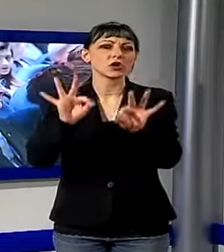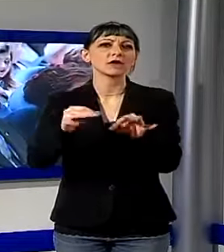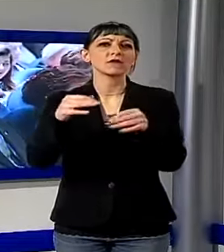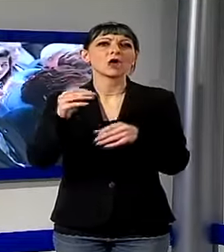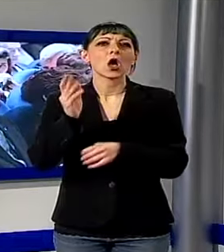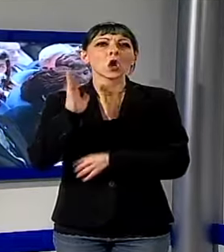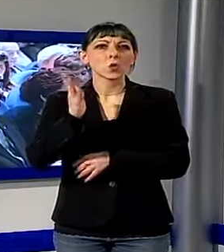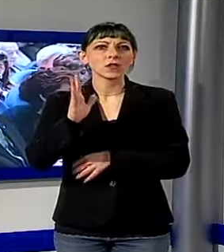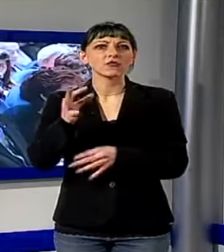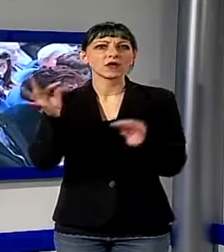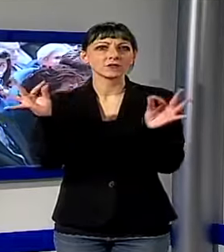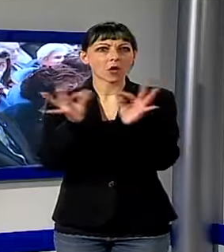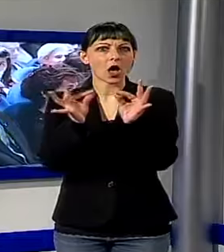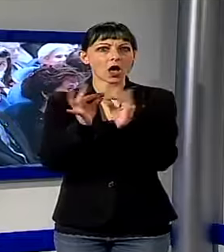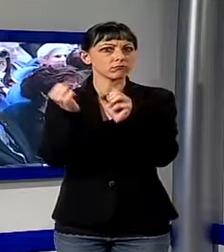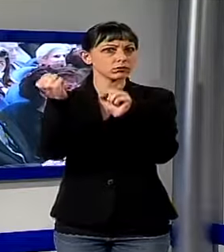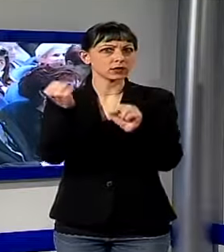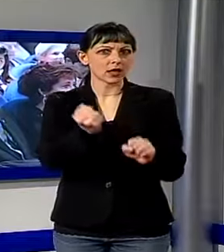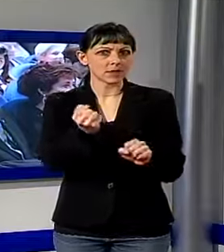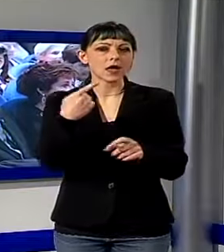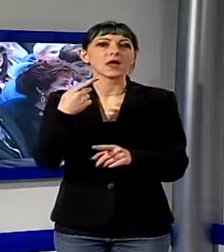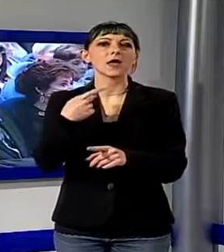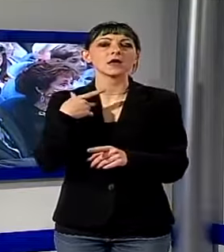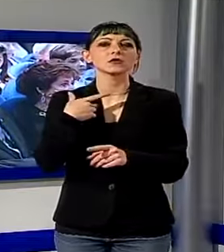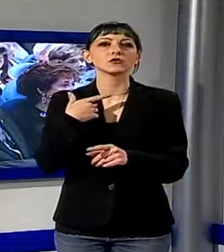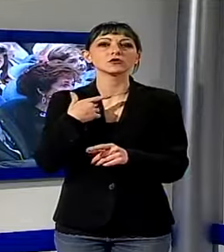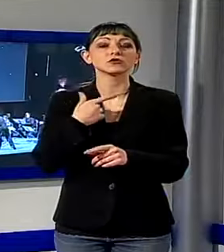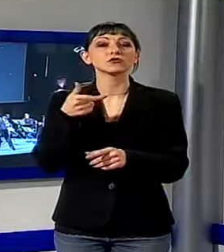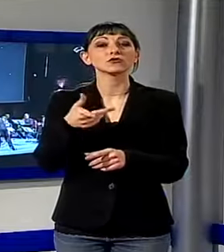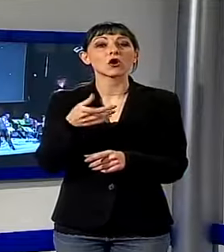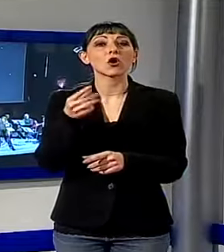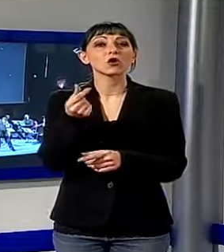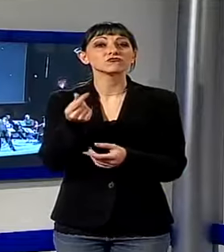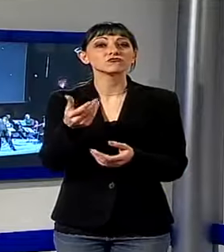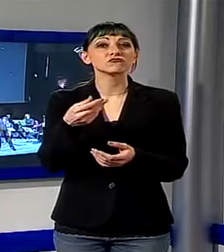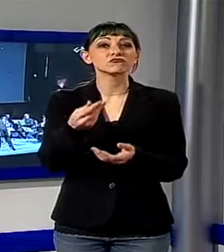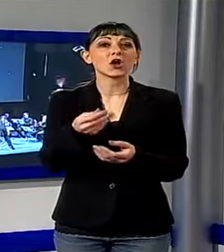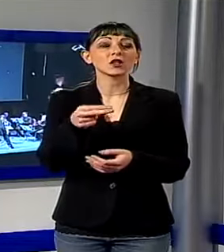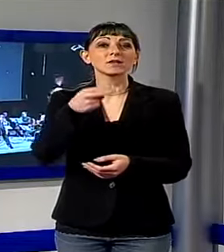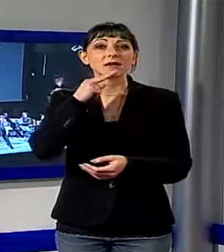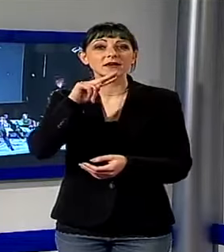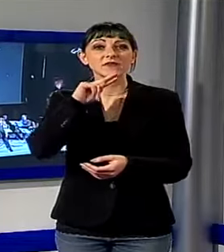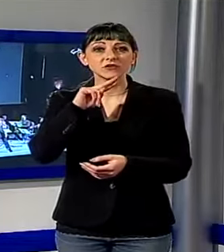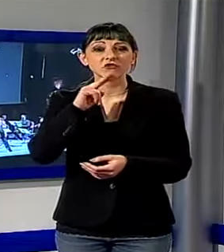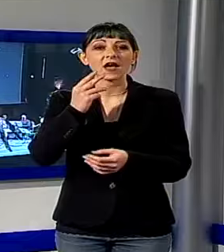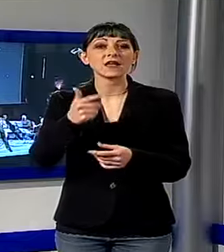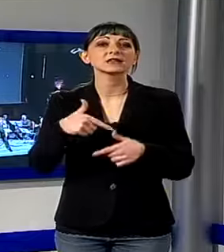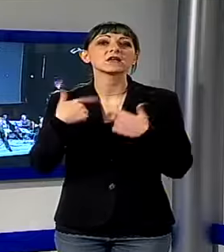serata andranno come sempre alla missione di Mura e Ruanda gestita da Lido Stefani in particolare con il ricavato